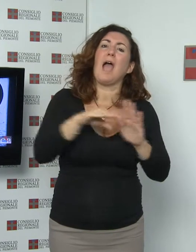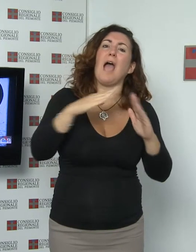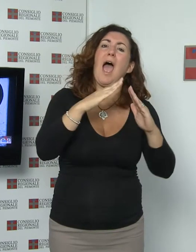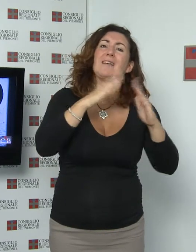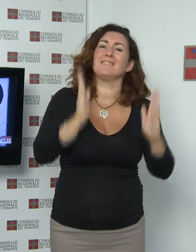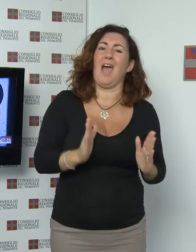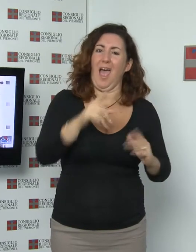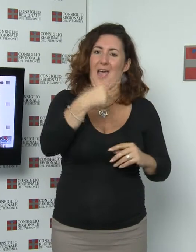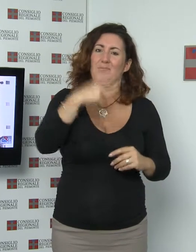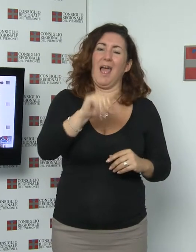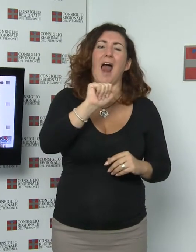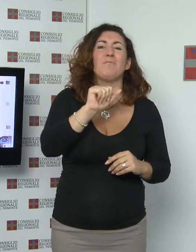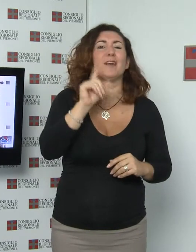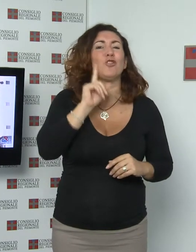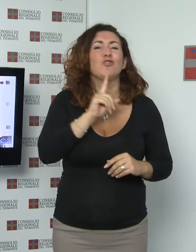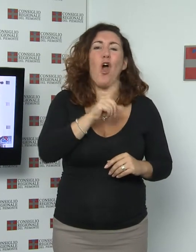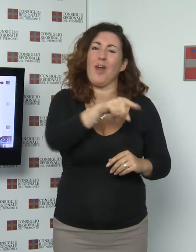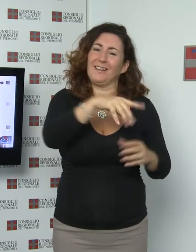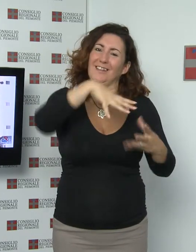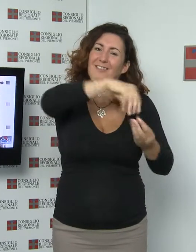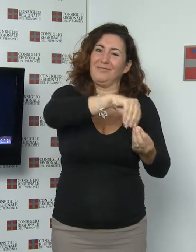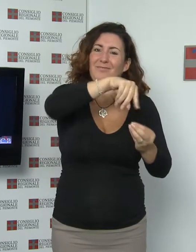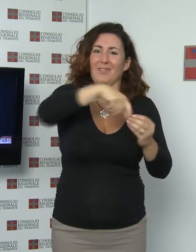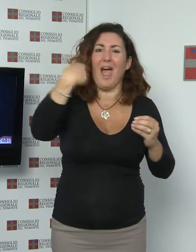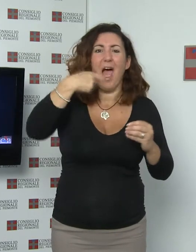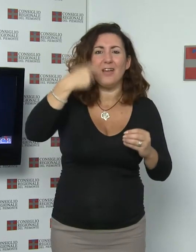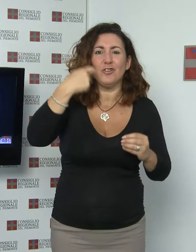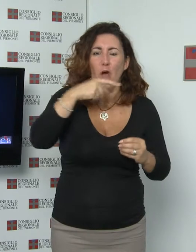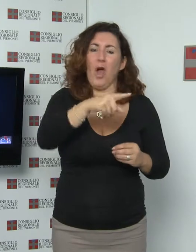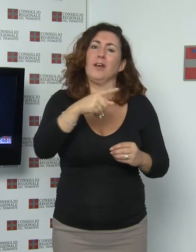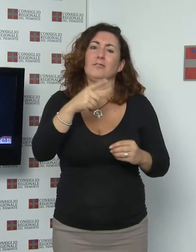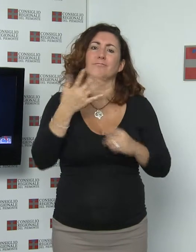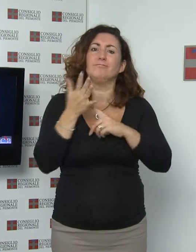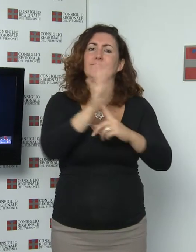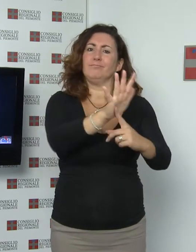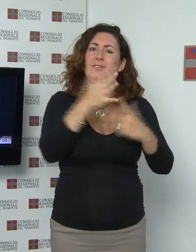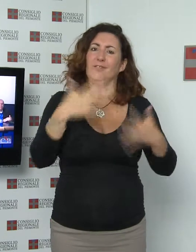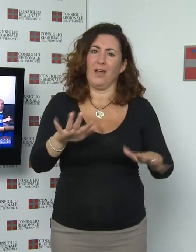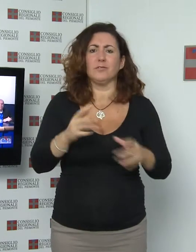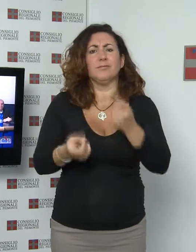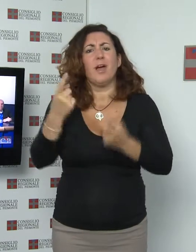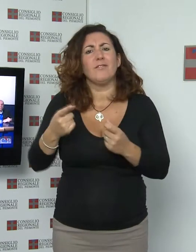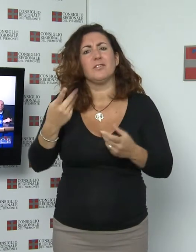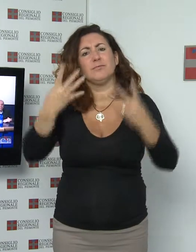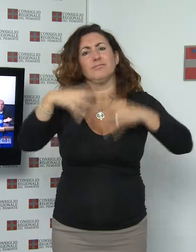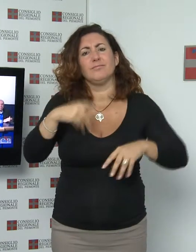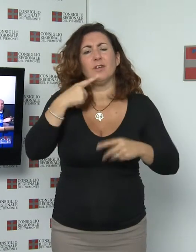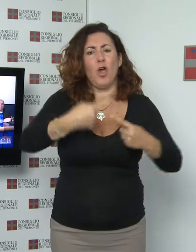dal video l'8 settembre a Torino, una testimonianza di Paolo Gobetti. Evento organizzato dal Consiglio regionale in collaborazione con Comune,